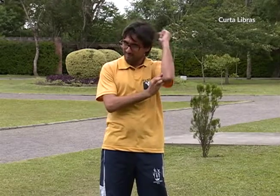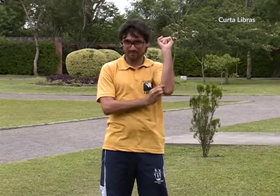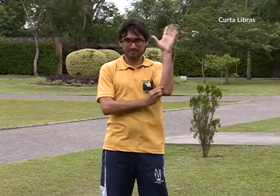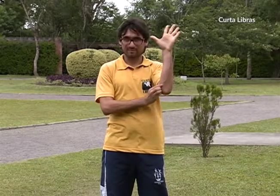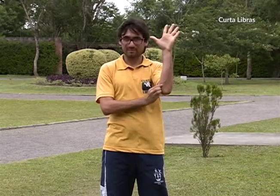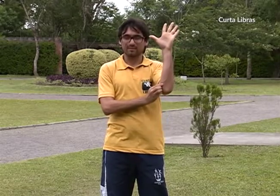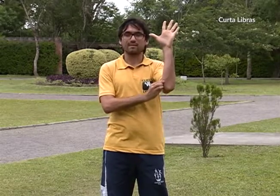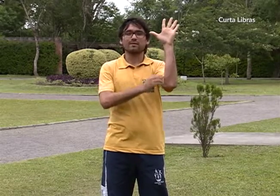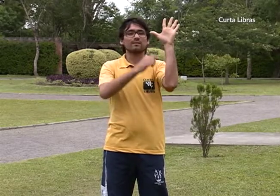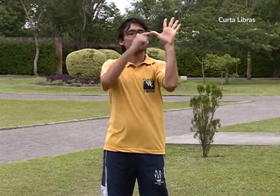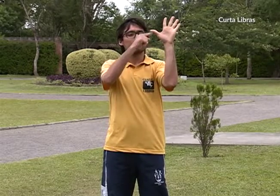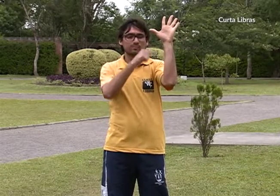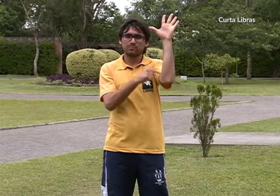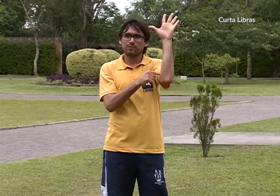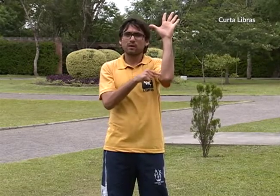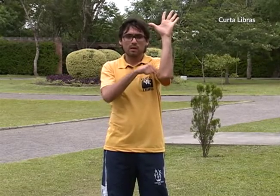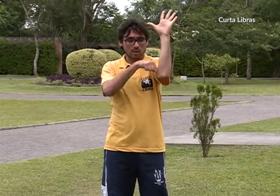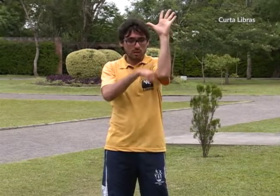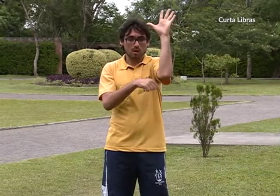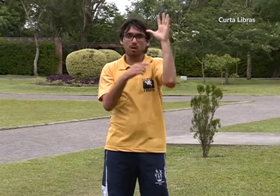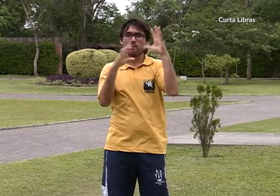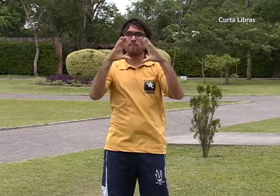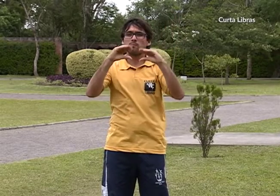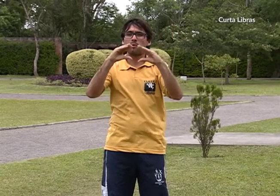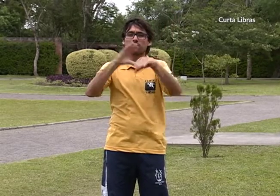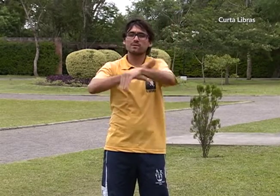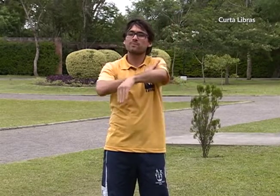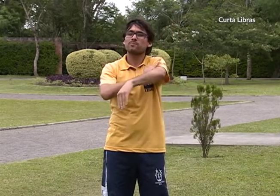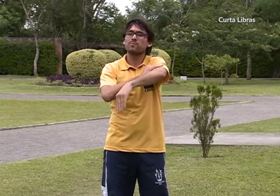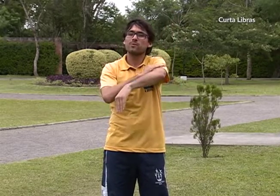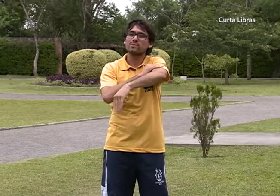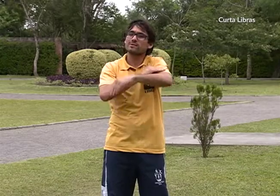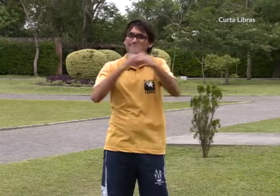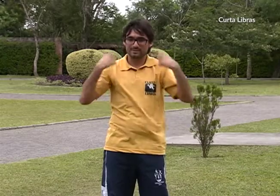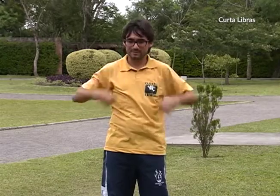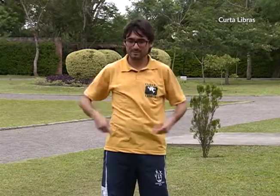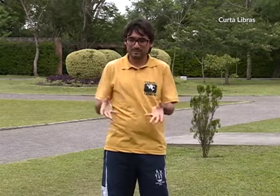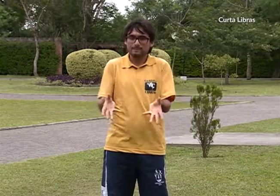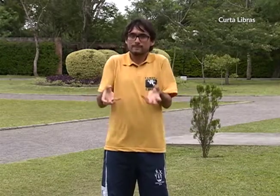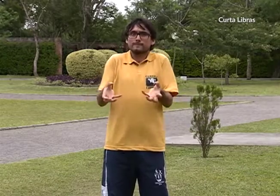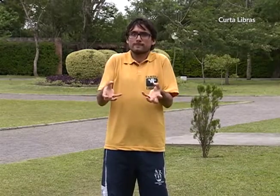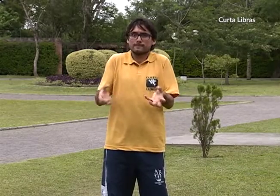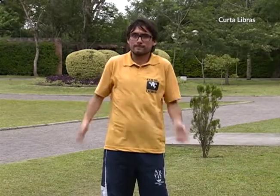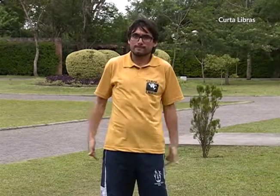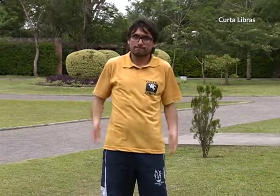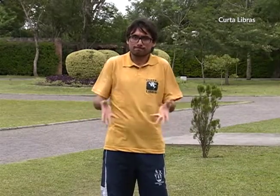cérebro, dão estímulos para que todos os músculos sejam trabalhados e fortalecidos.